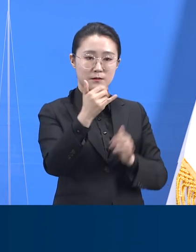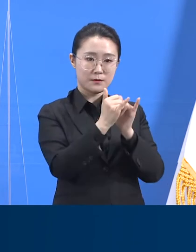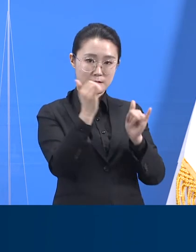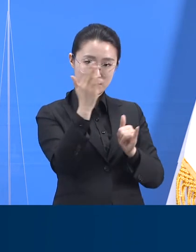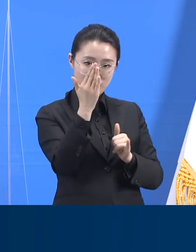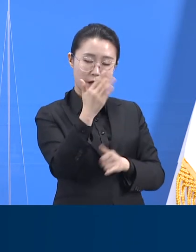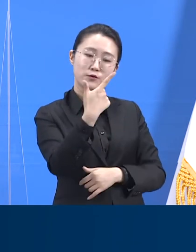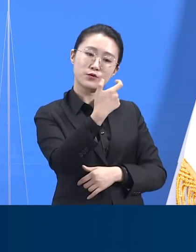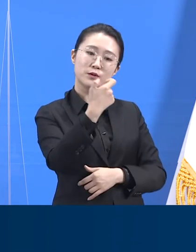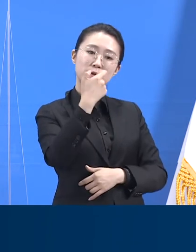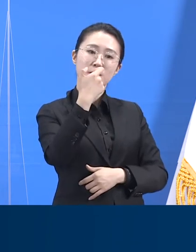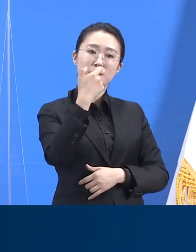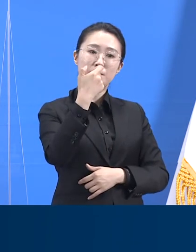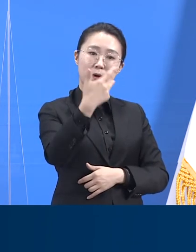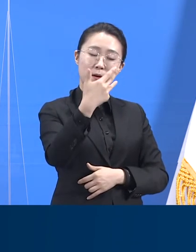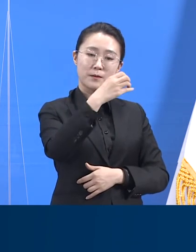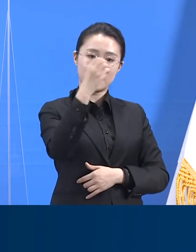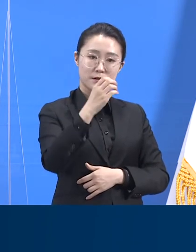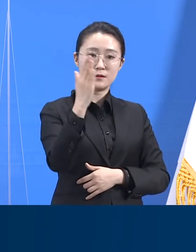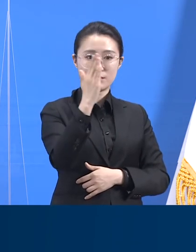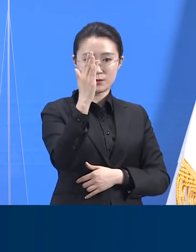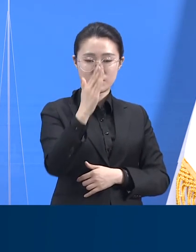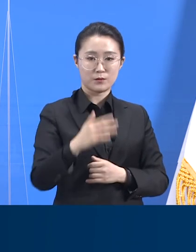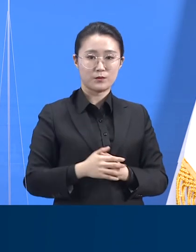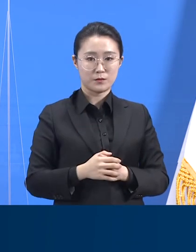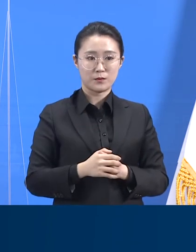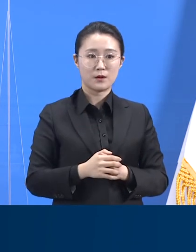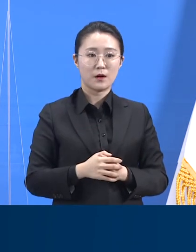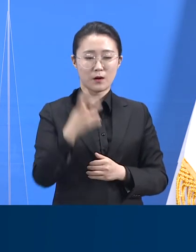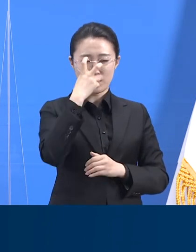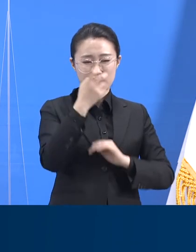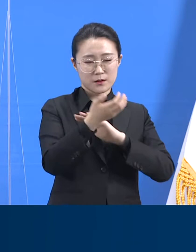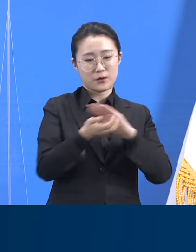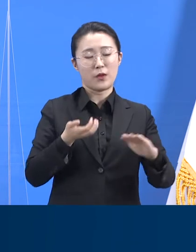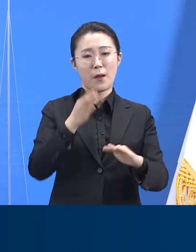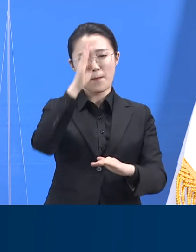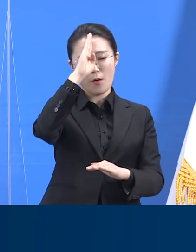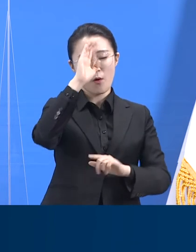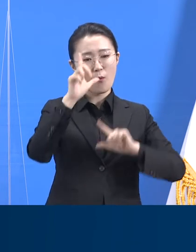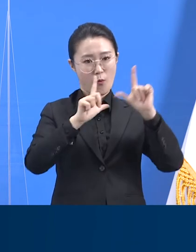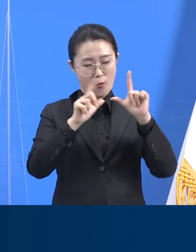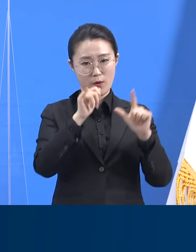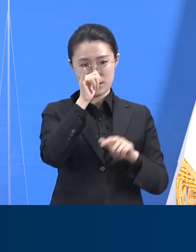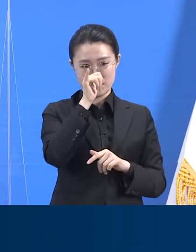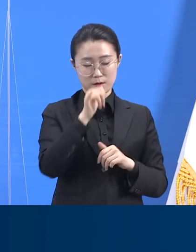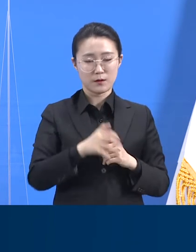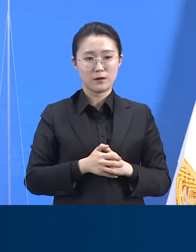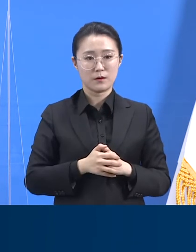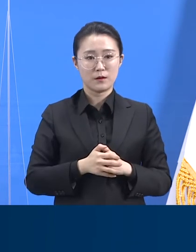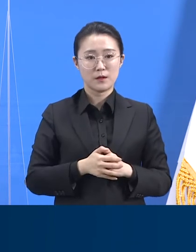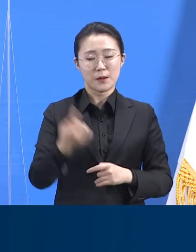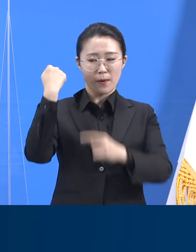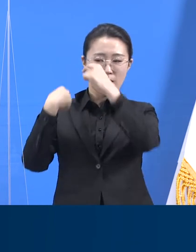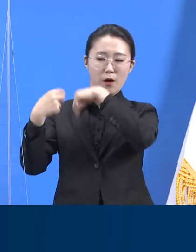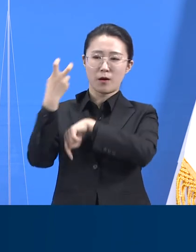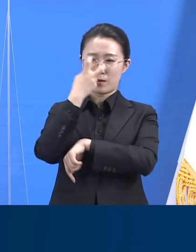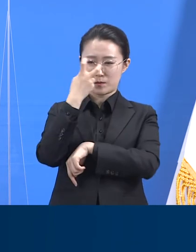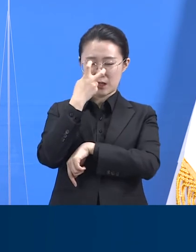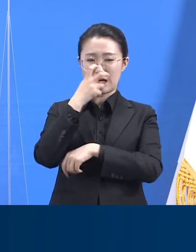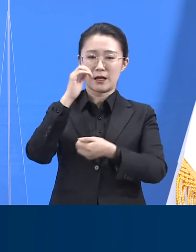기초역학조사서 보고 시 증상이 있었습니다. 기초역학조사서의 정밀성이 한계가 있겠지만